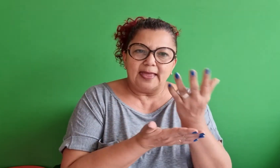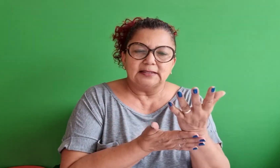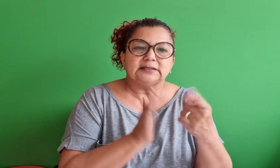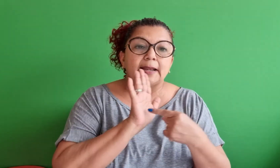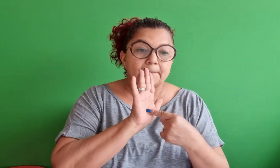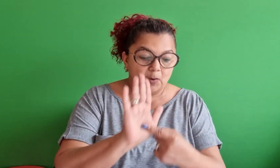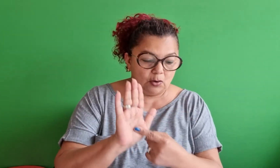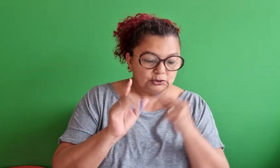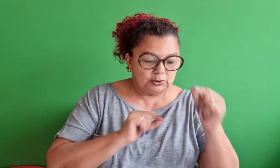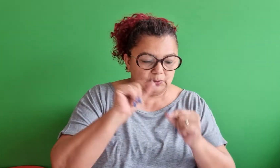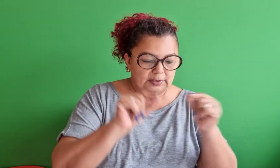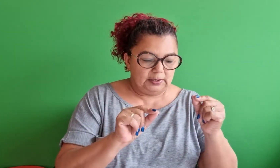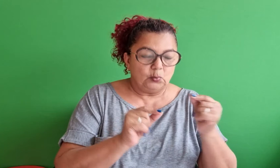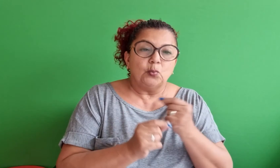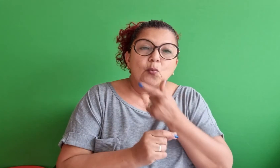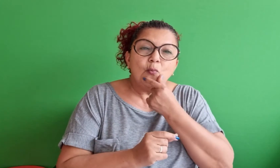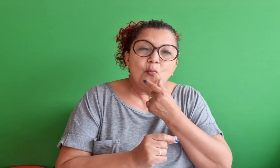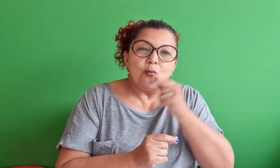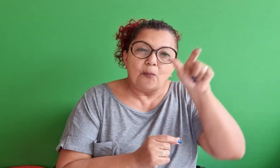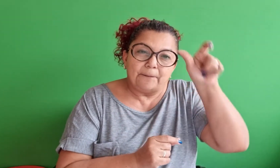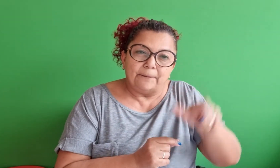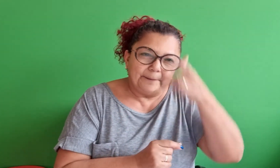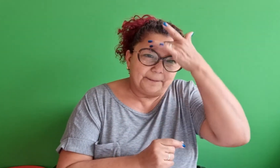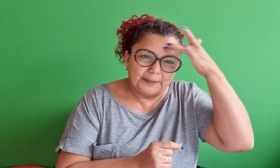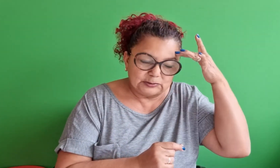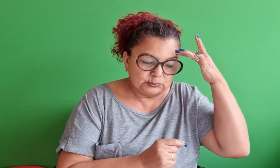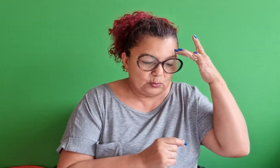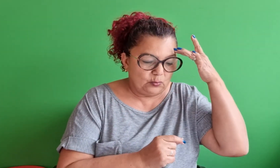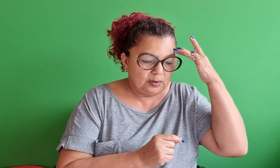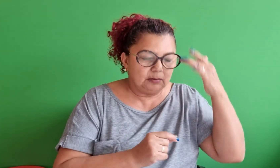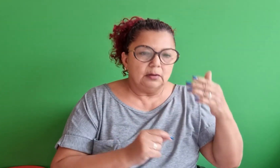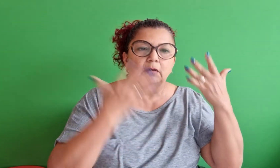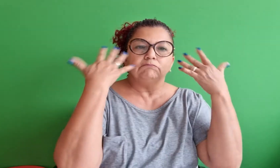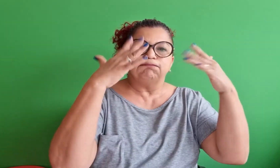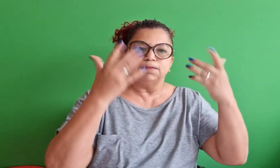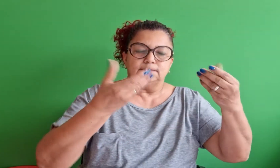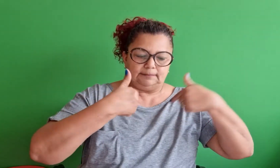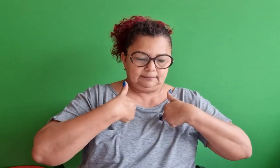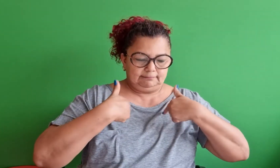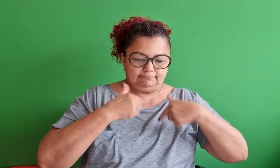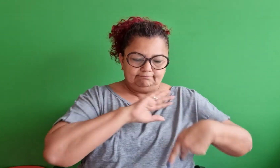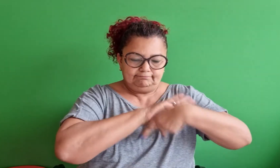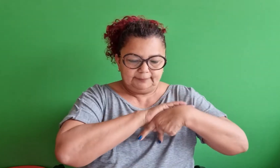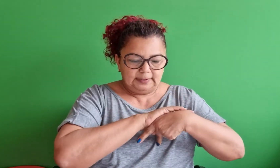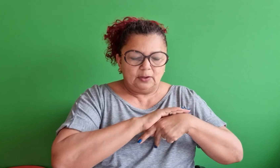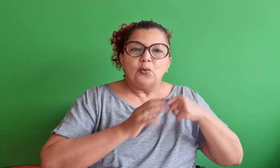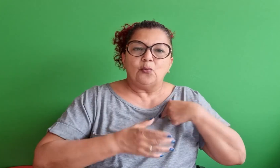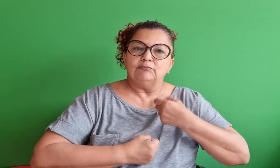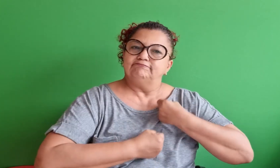No livro Evangelho Segundo Espiritismo, coloca que o homem a princípio